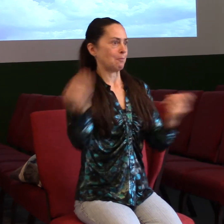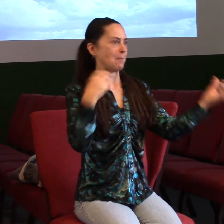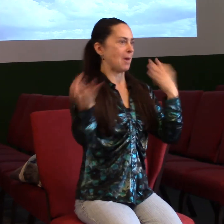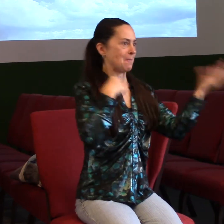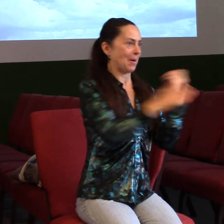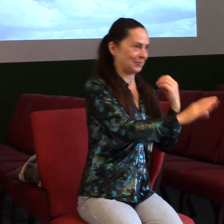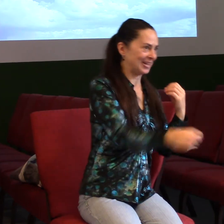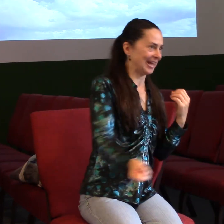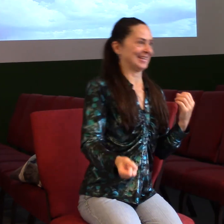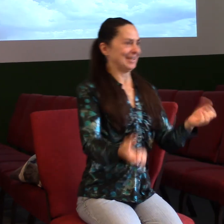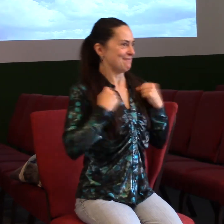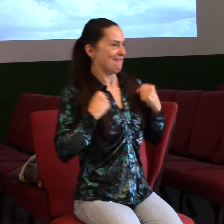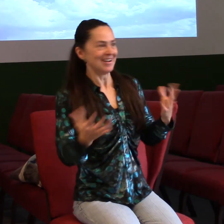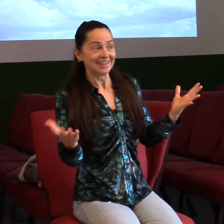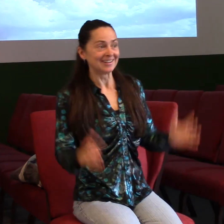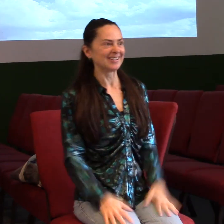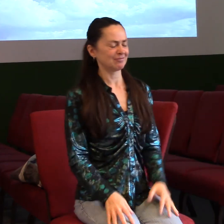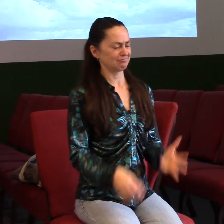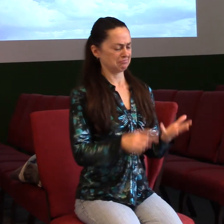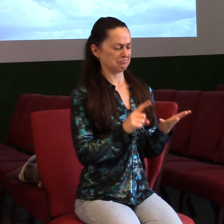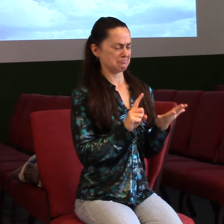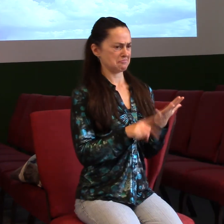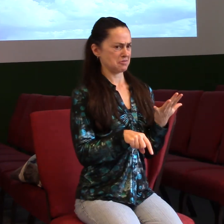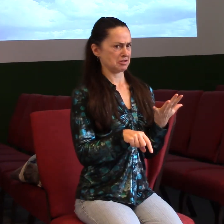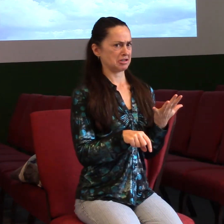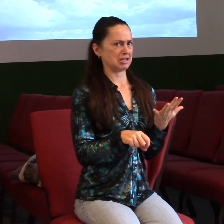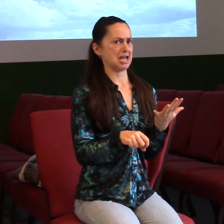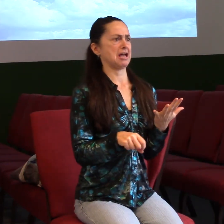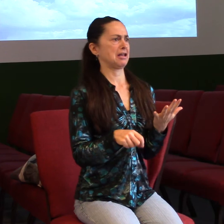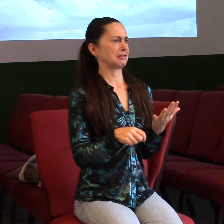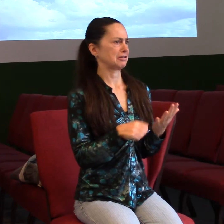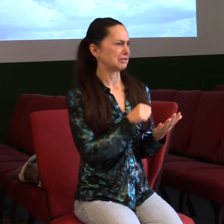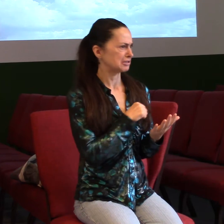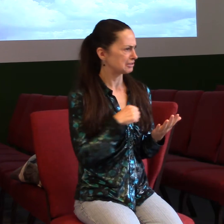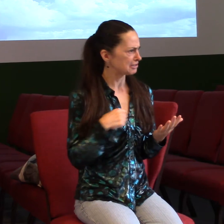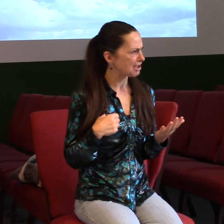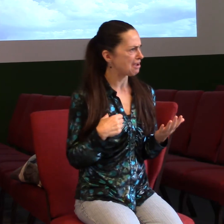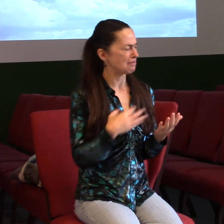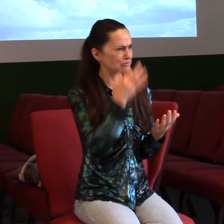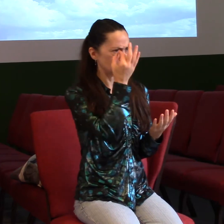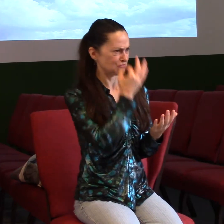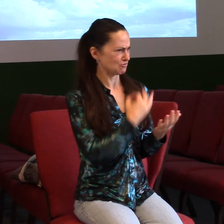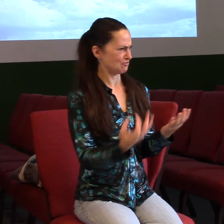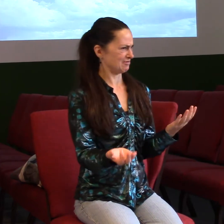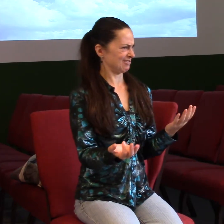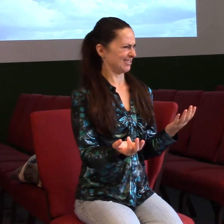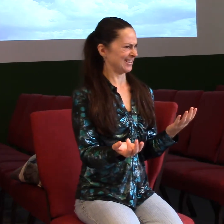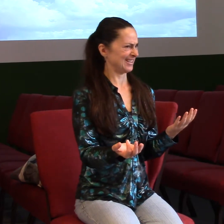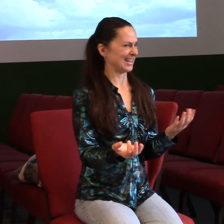opuštěný. A právě přišla neděle a já jsem zrovna neměl žádné nějaké velké povinnosti. Říkám si, tak jako